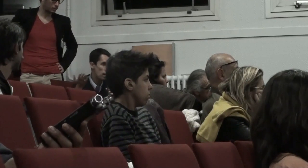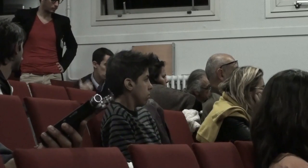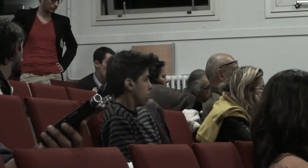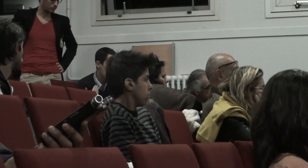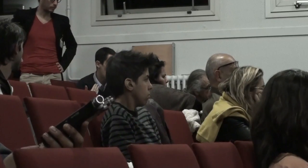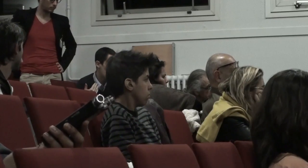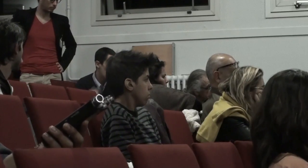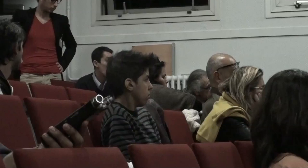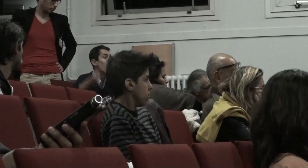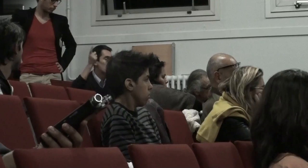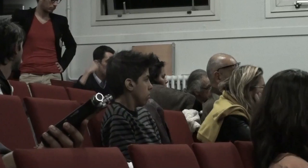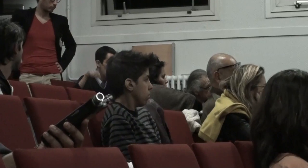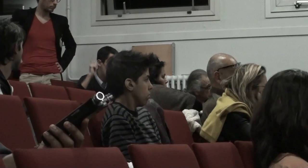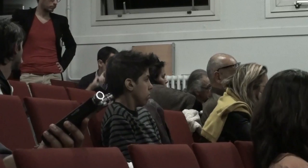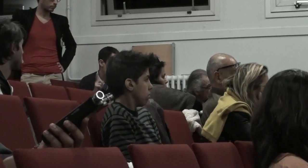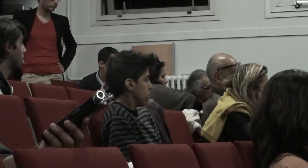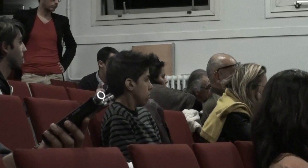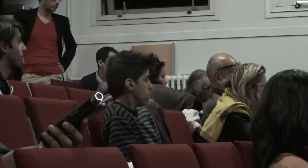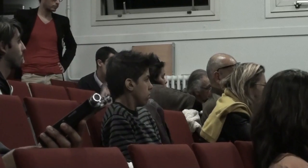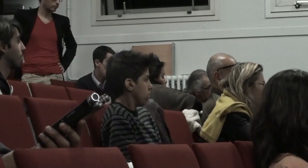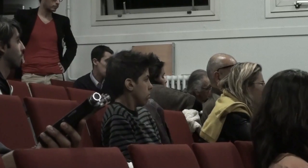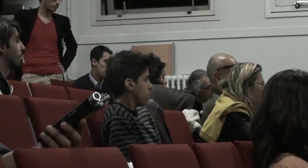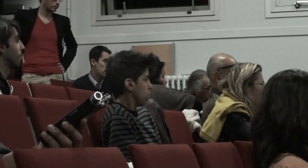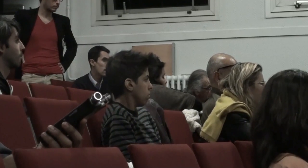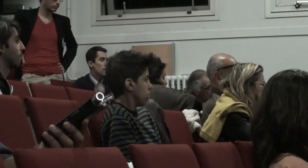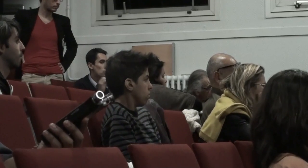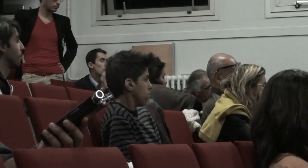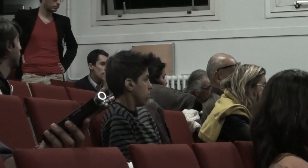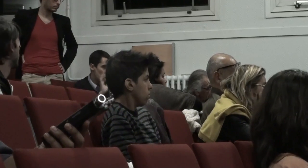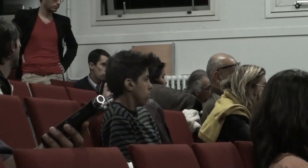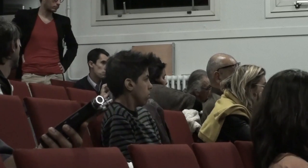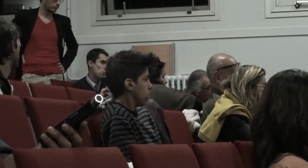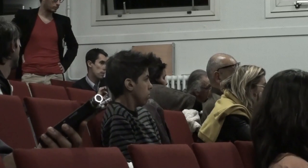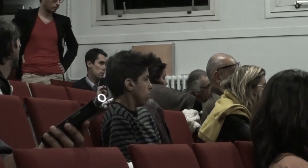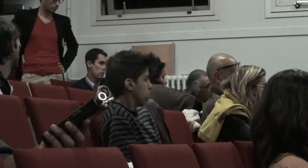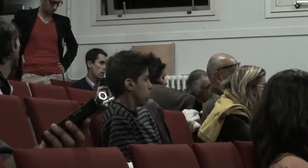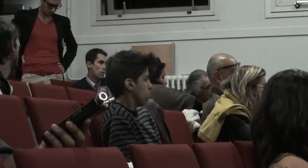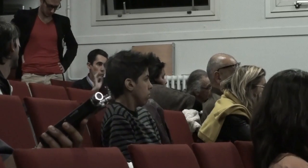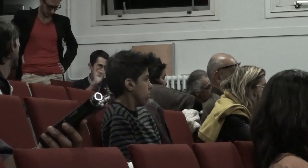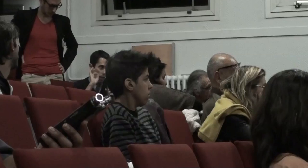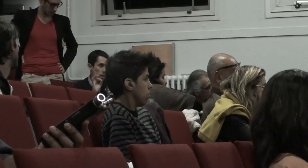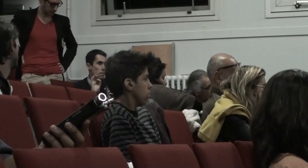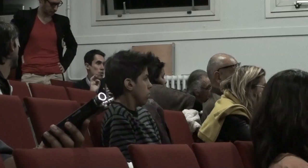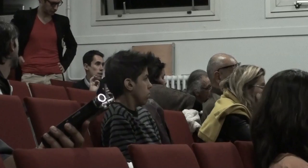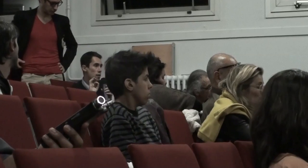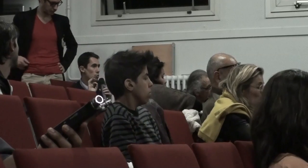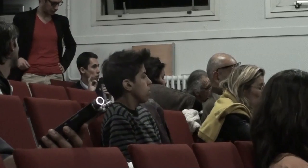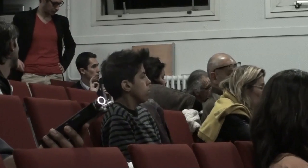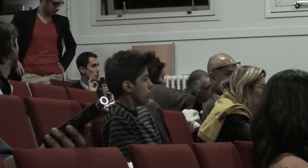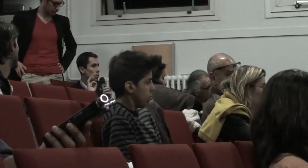tard contre leurs parents en disant cette technique existait vous ne l'avez pas utilisée donc les choses sont plus complexes que ça on peut très bien imaginer les deux en même temps